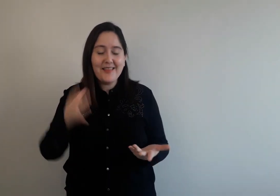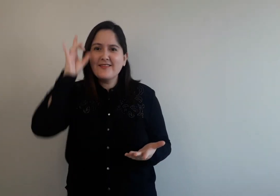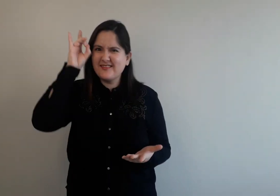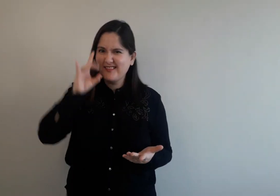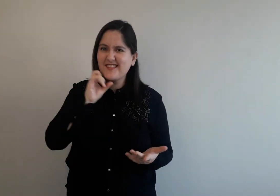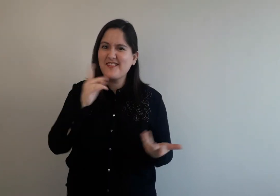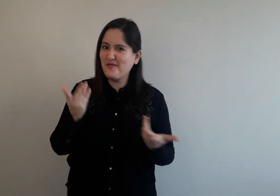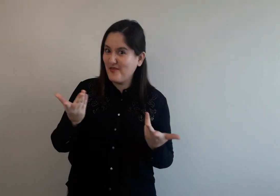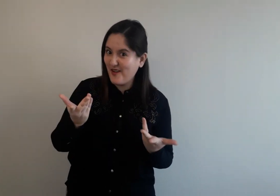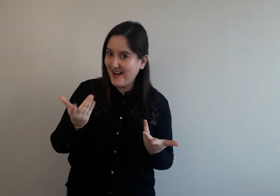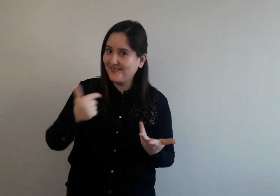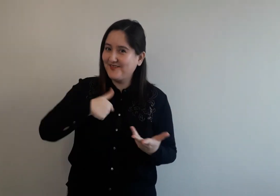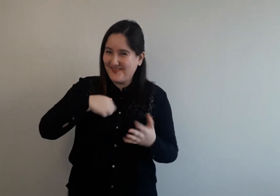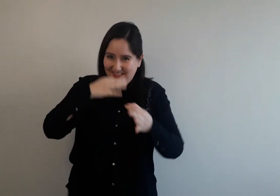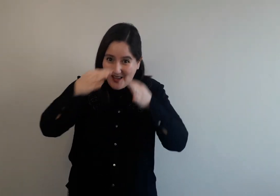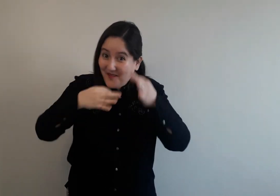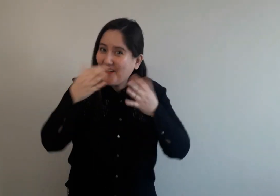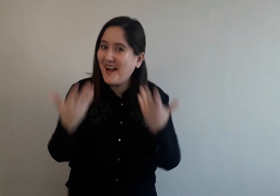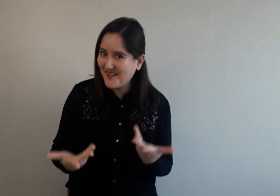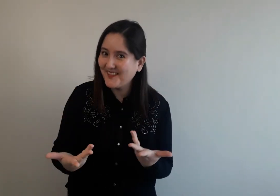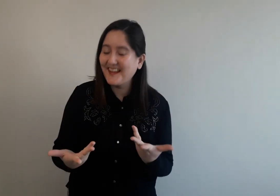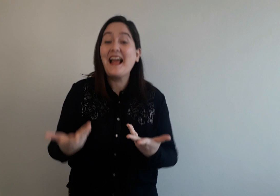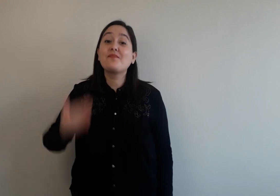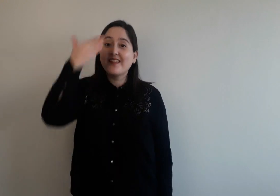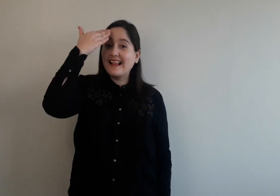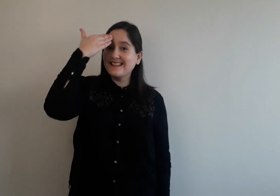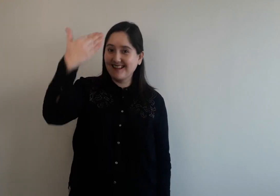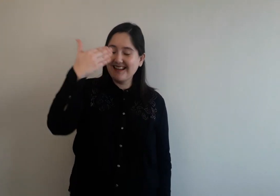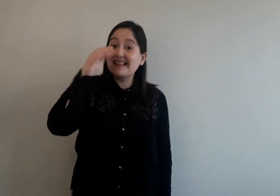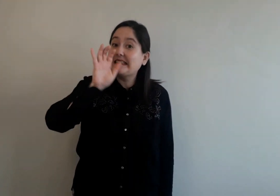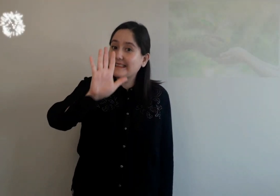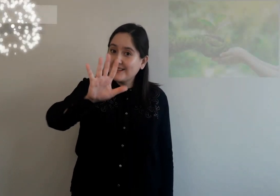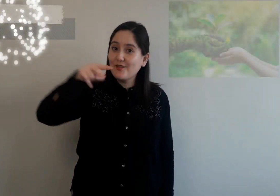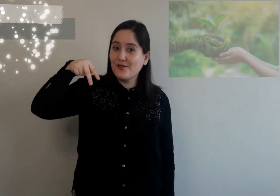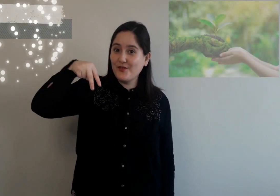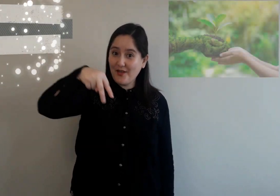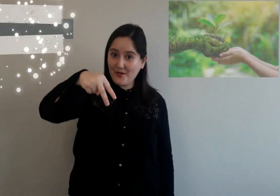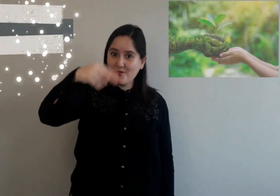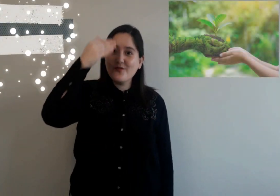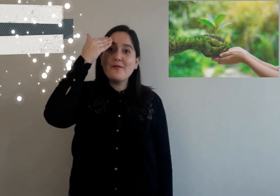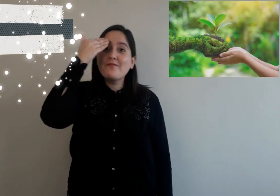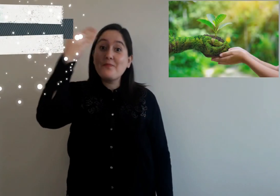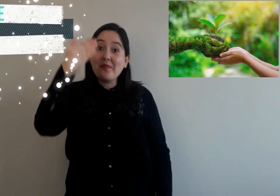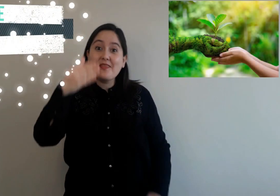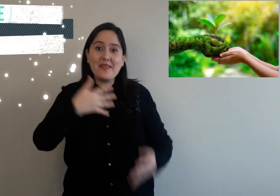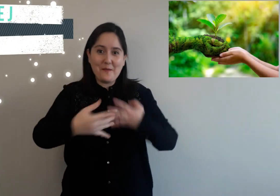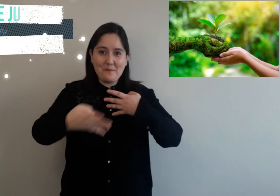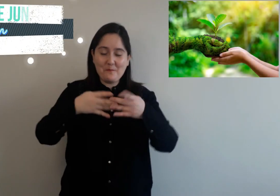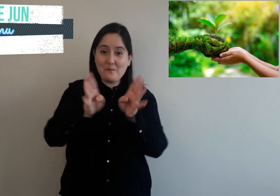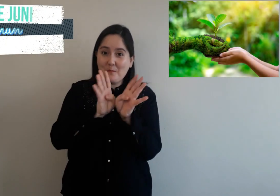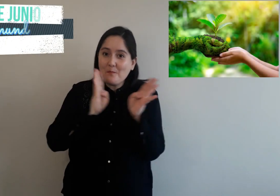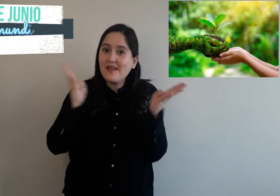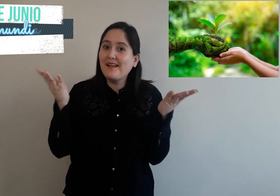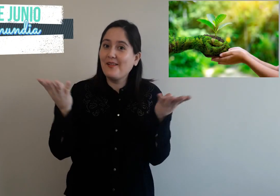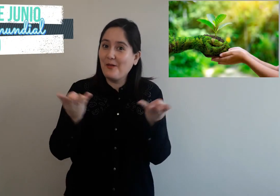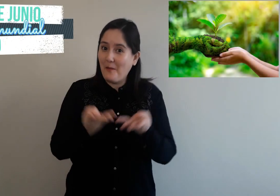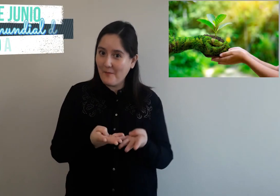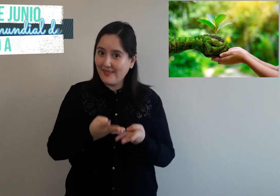importante. ¿Saben qué fecha es? Yo les voy a contar, el día 5 de junio es